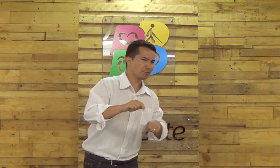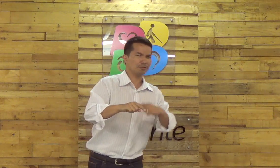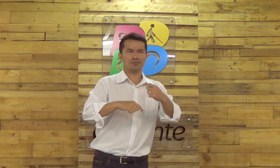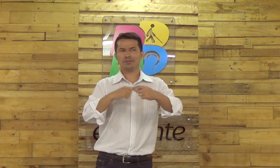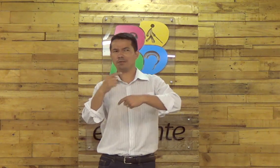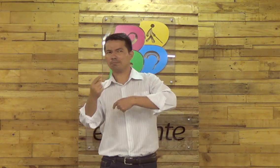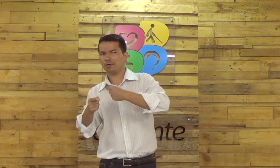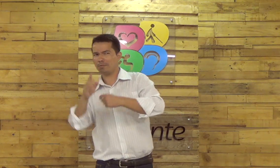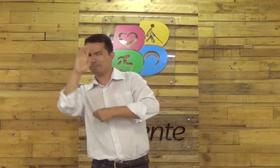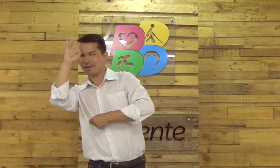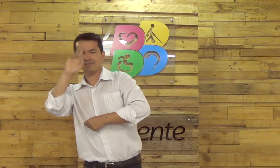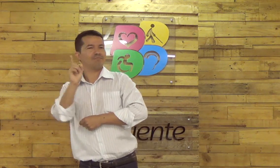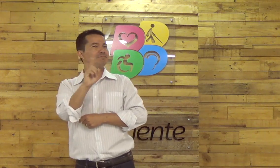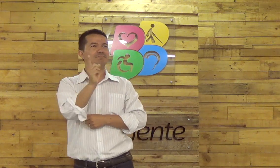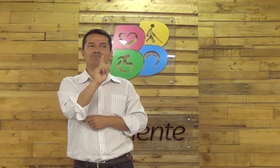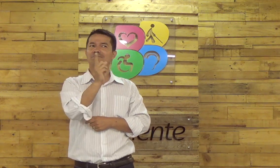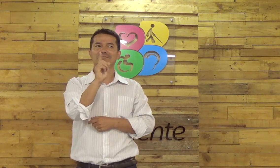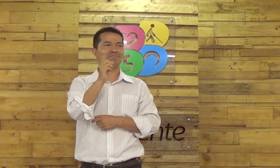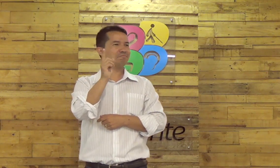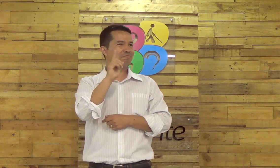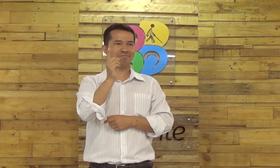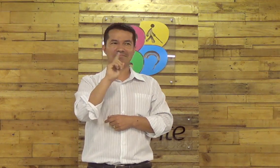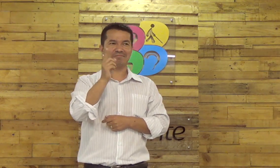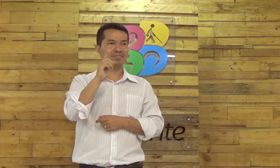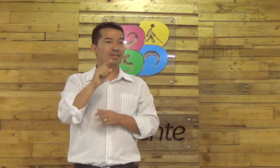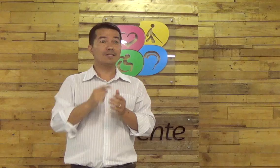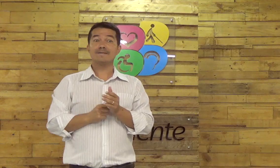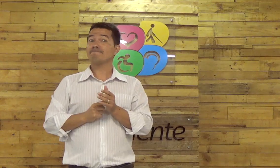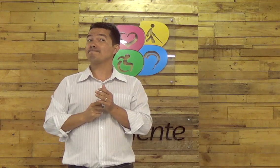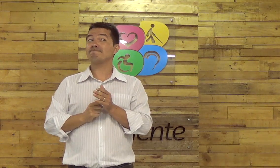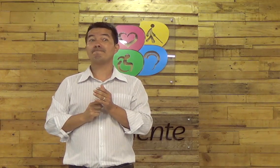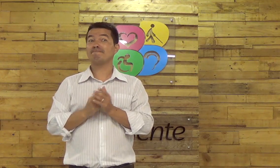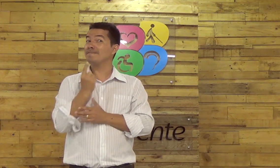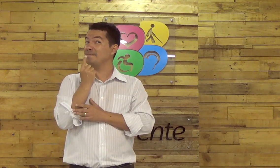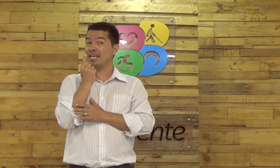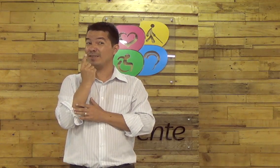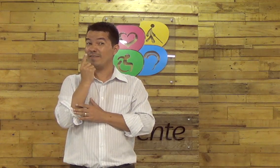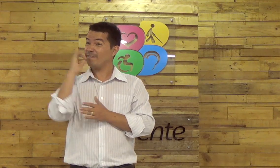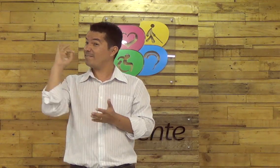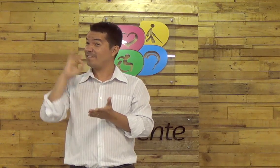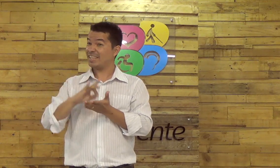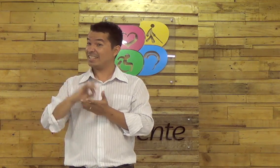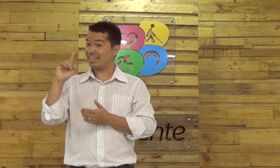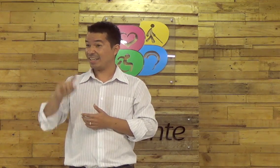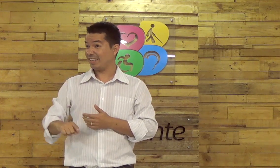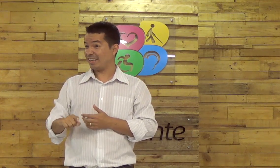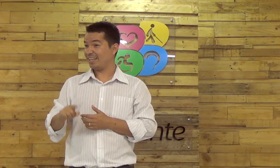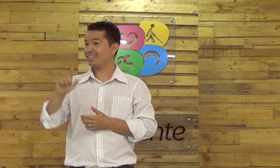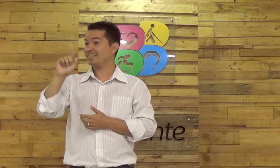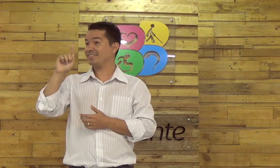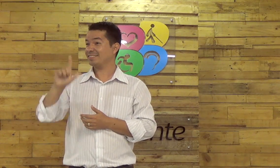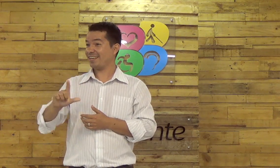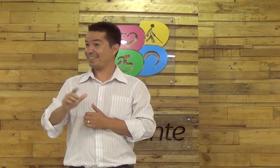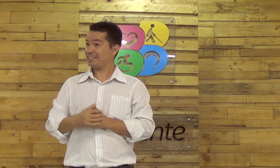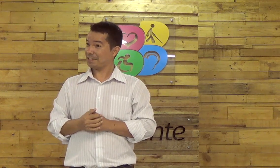né, e Atos, Romanos. Não. O primeiro livro mesmo seria o livro de Gálatas.